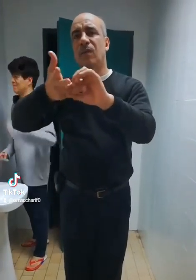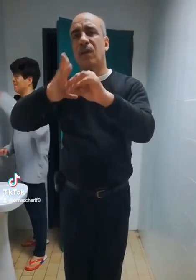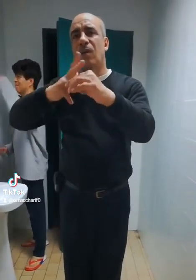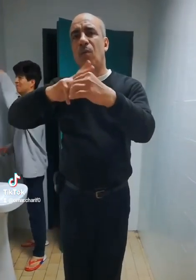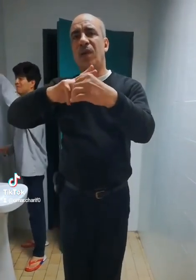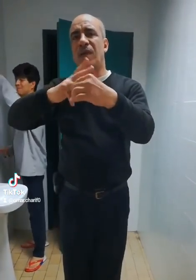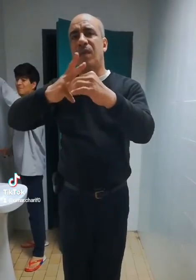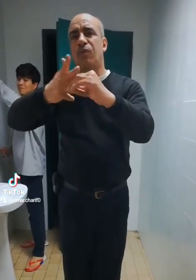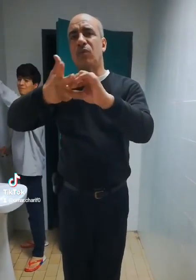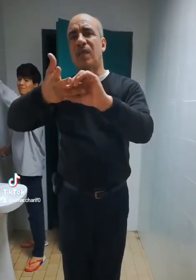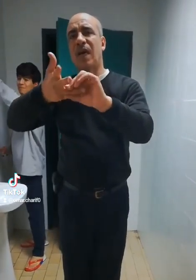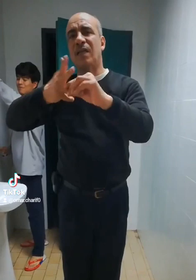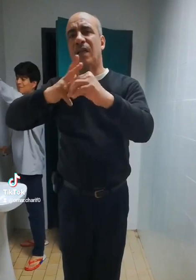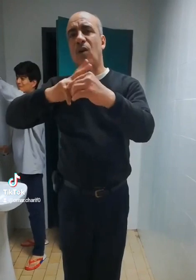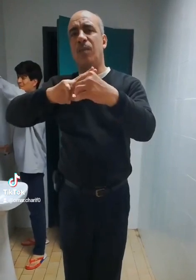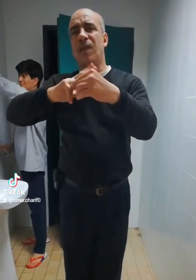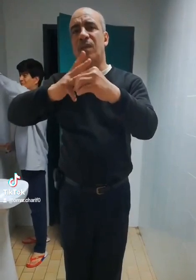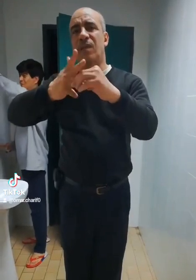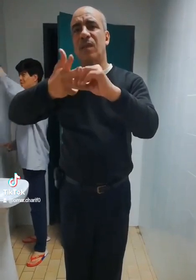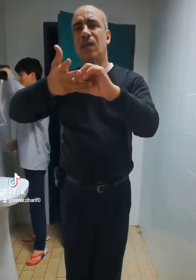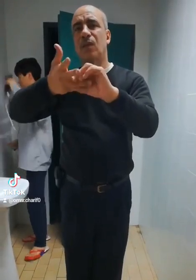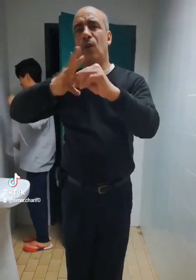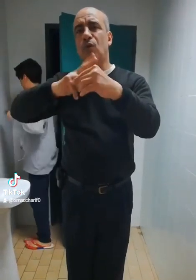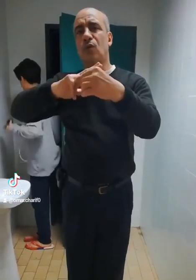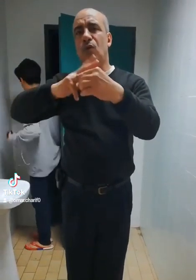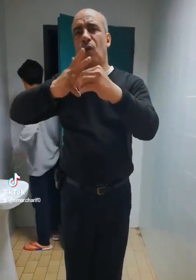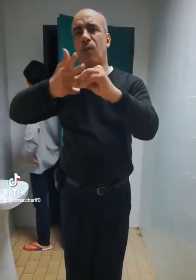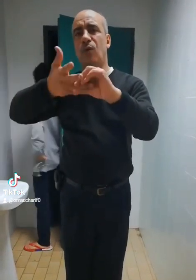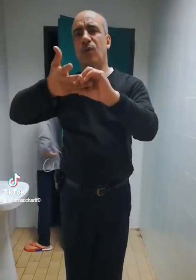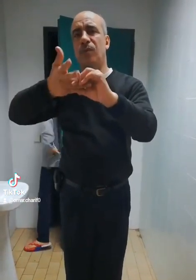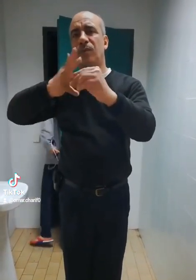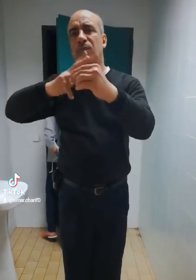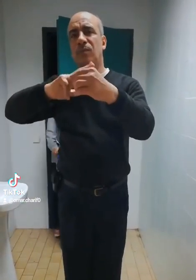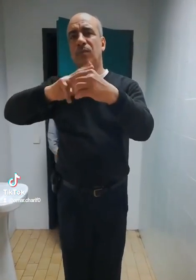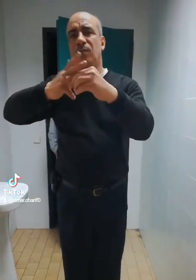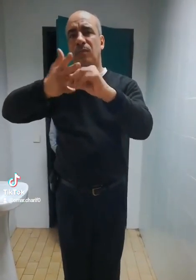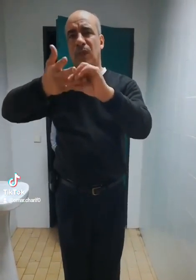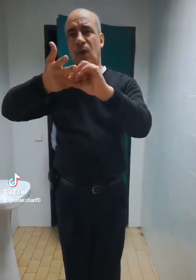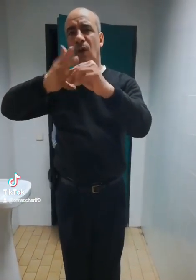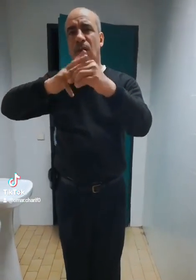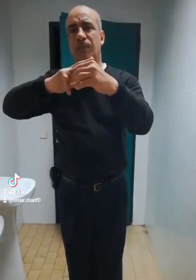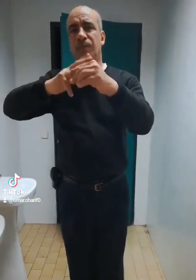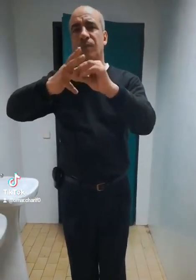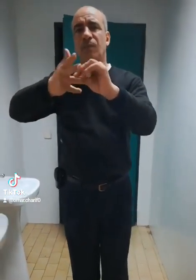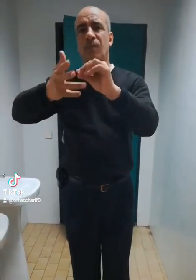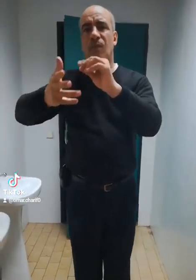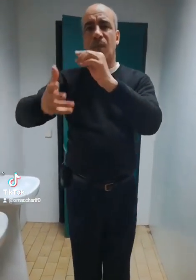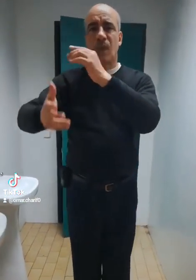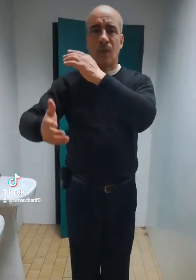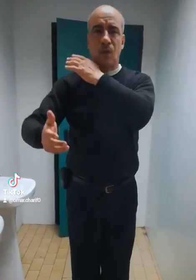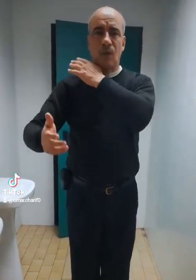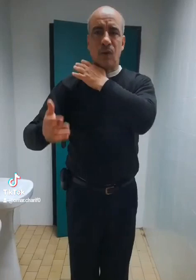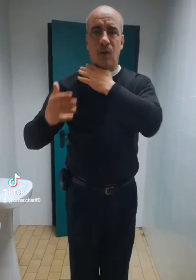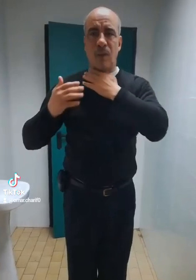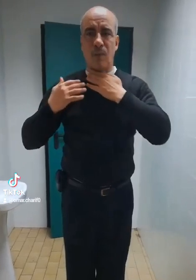Mon ex-épouse a été complice dans tout ce complot. D'accord ? Revenons un peu.